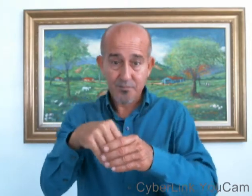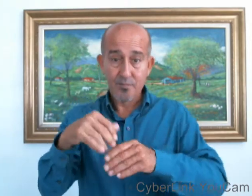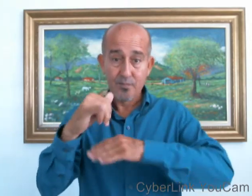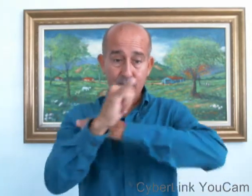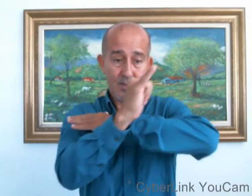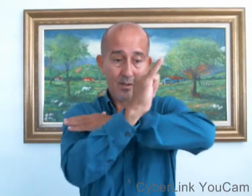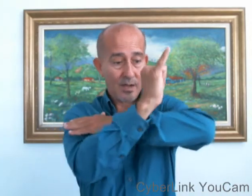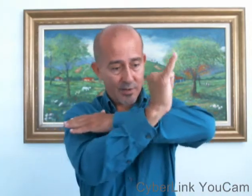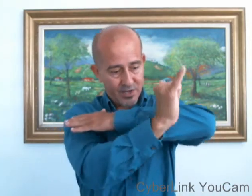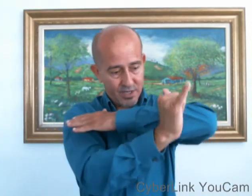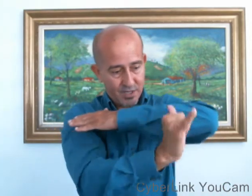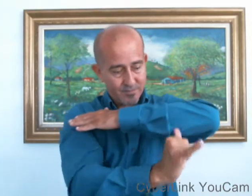La ballena.